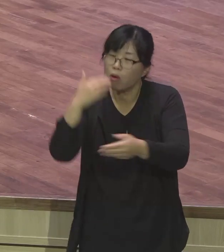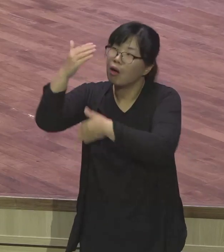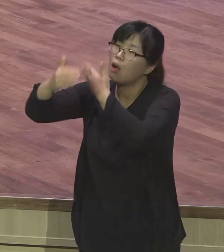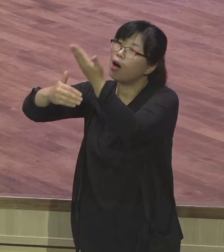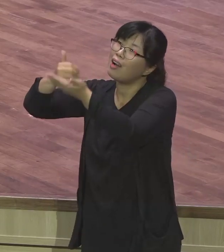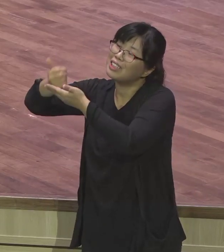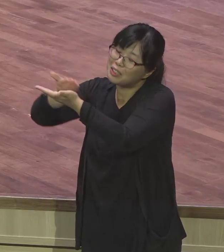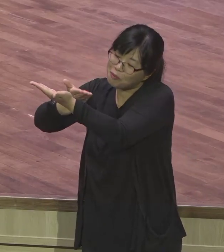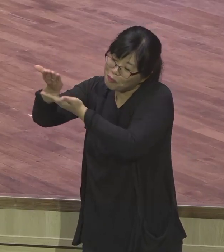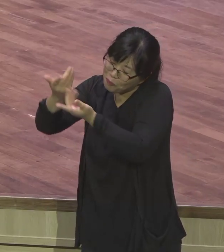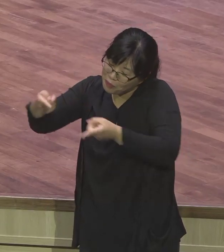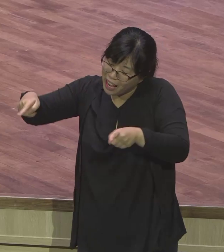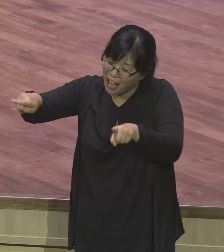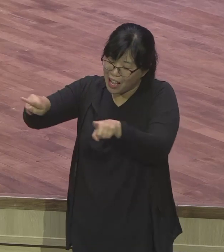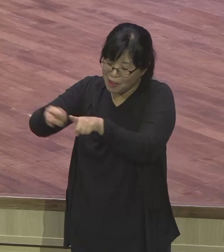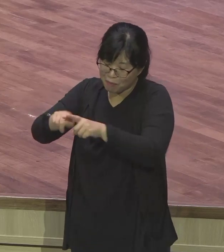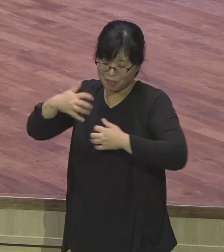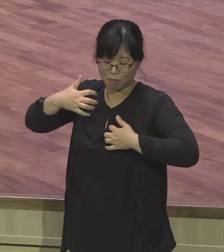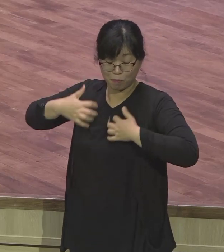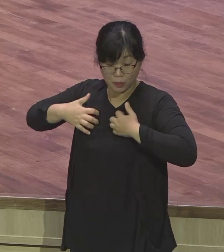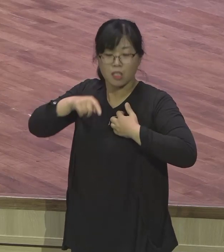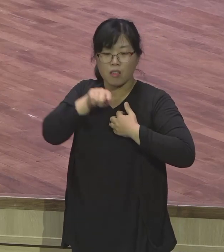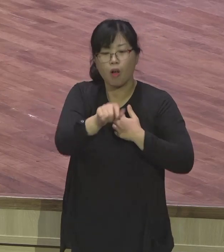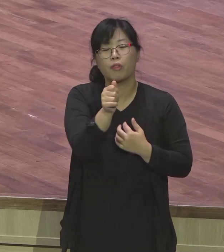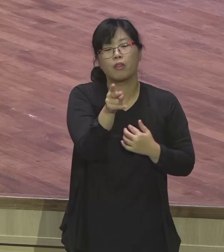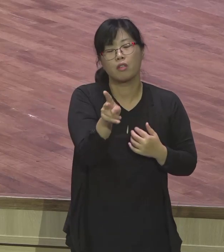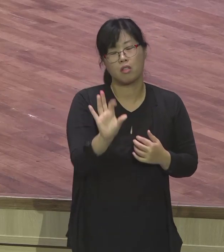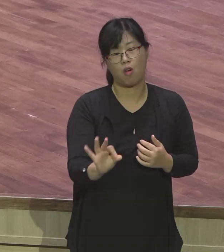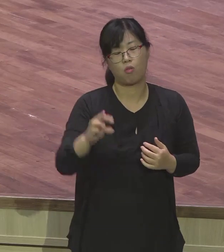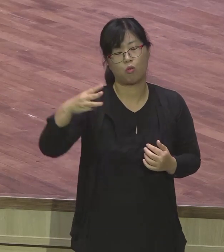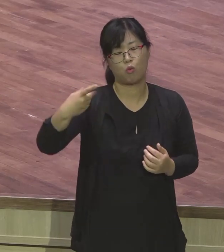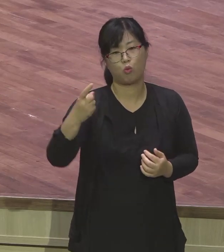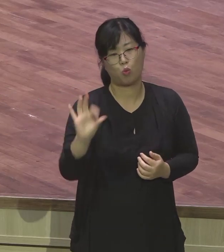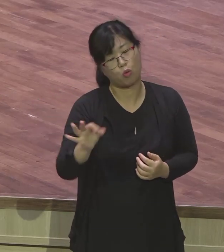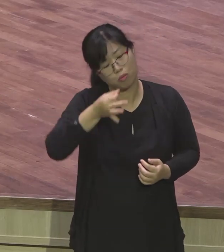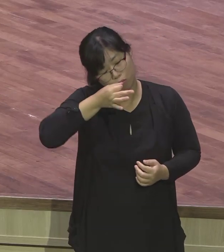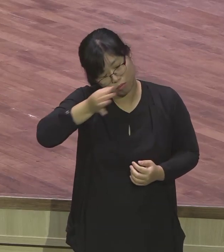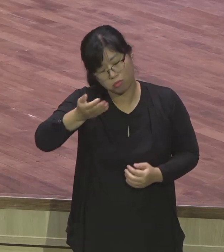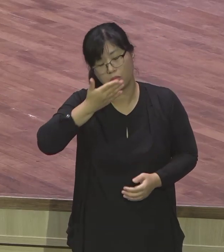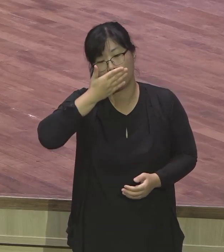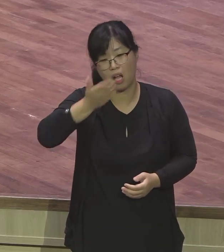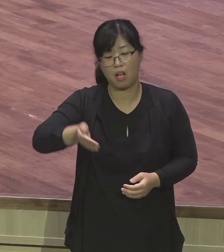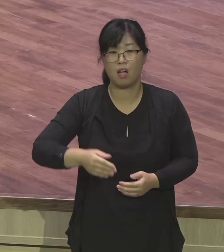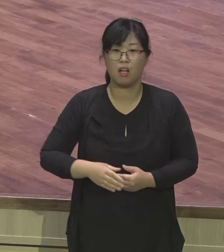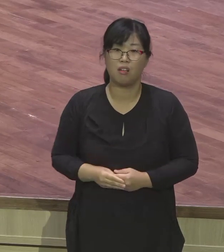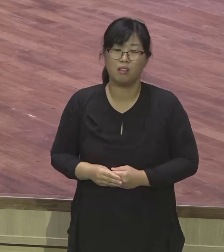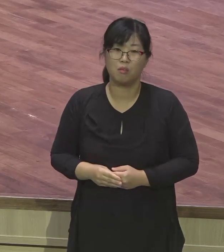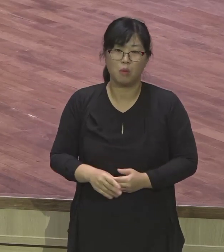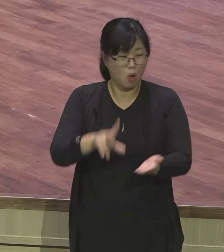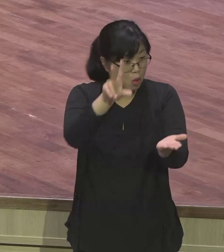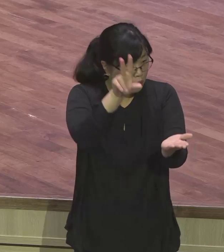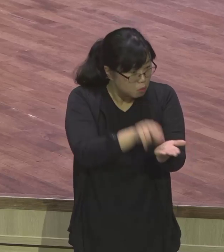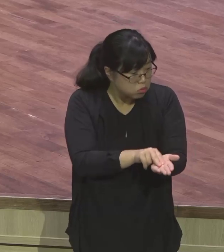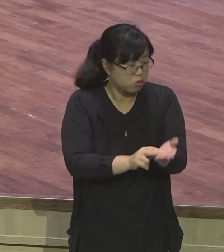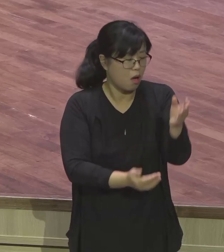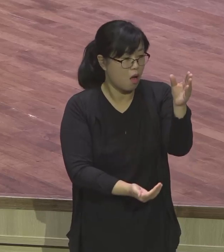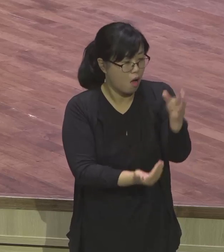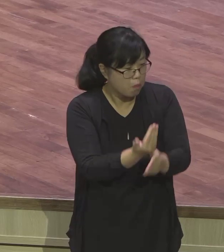함께하고 있나 안 있나. 문제와 사건이 있으면 뭐냐. 막 불평하고 엄마하고 막 변명하고 오늘도